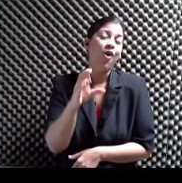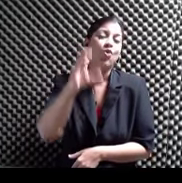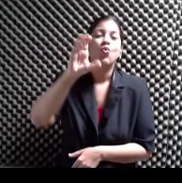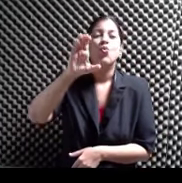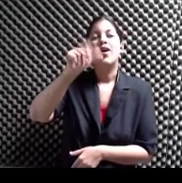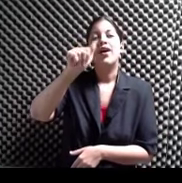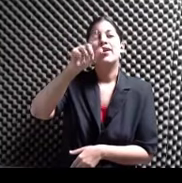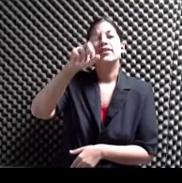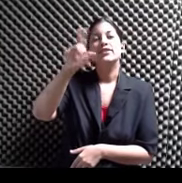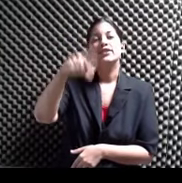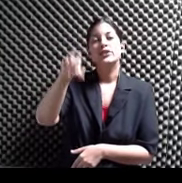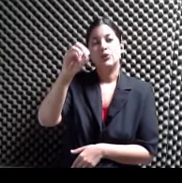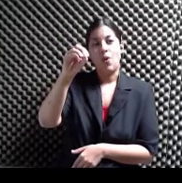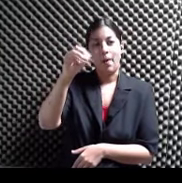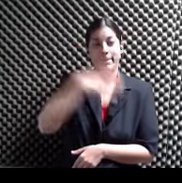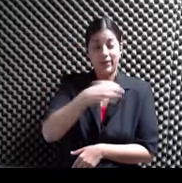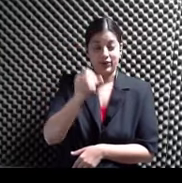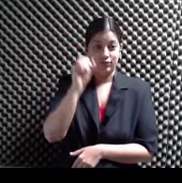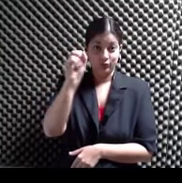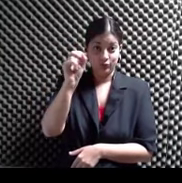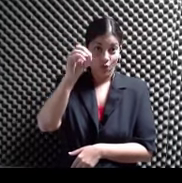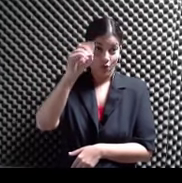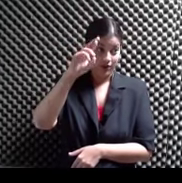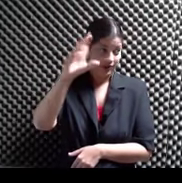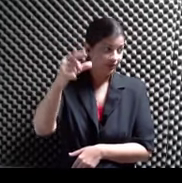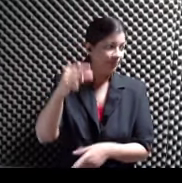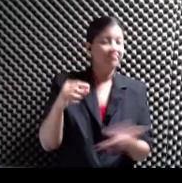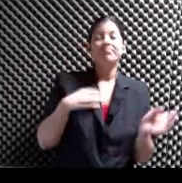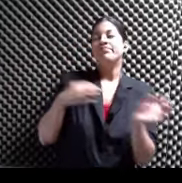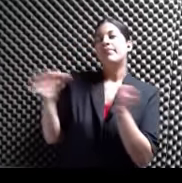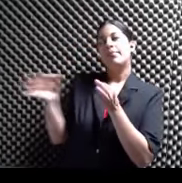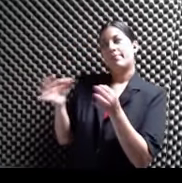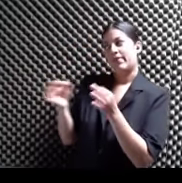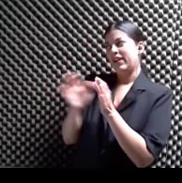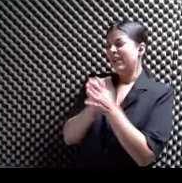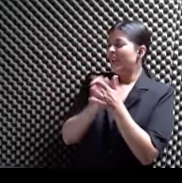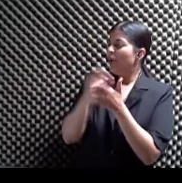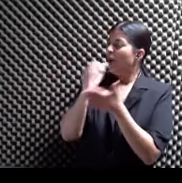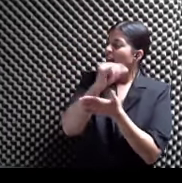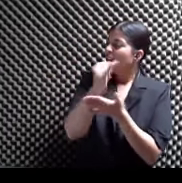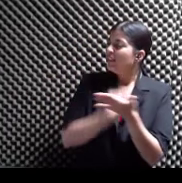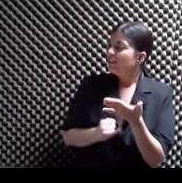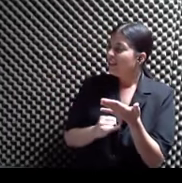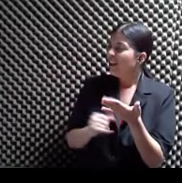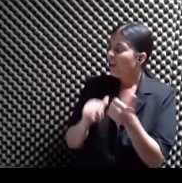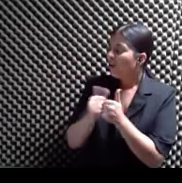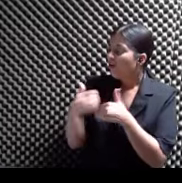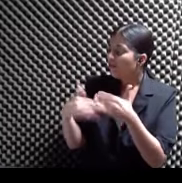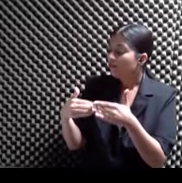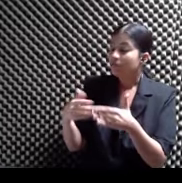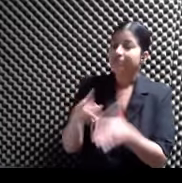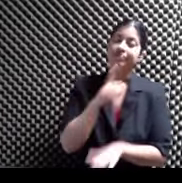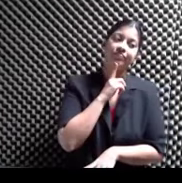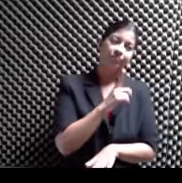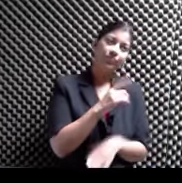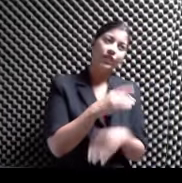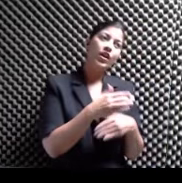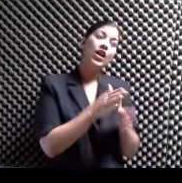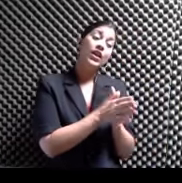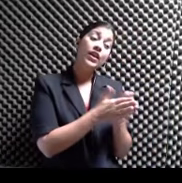¿Qué es un libro artesanal? ¿Cómo es ese proceso? Porque eso vino antes de esto Bueno, un libro de artista Es un libro